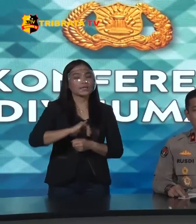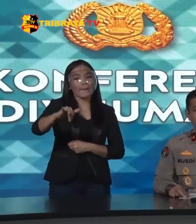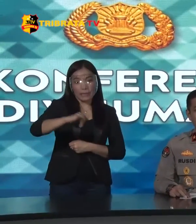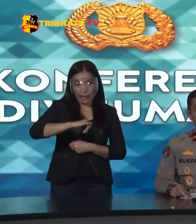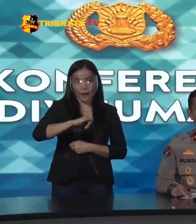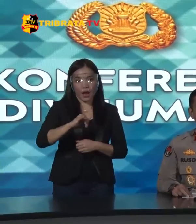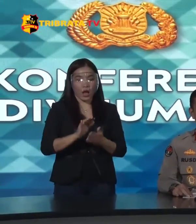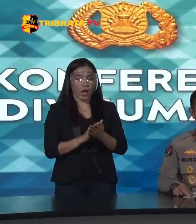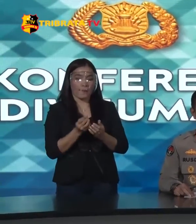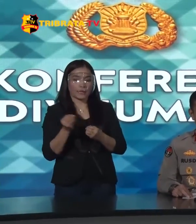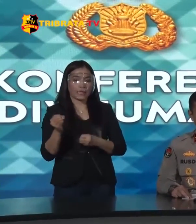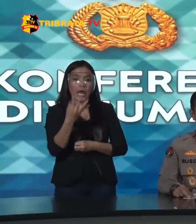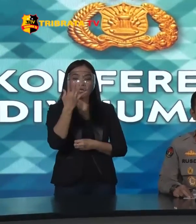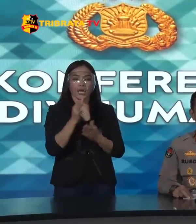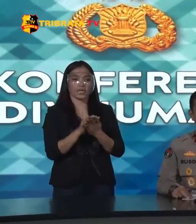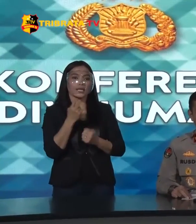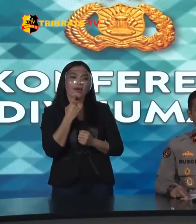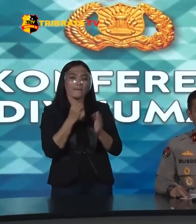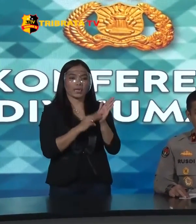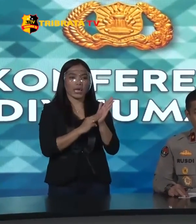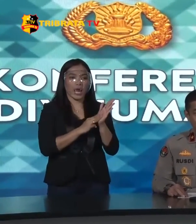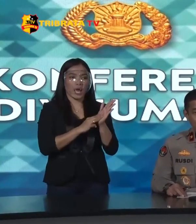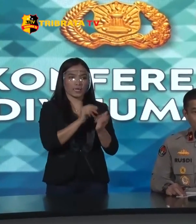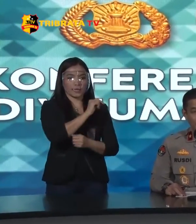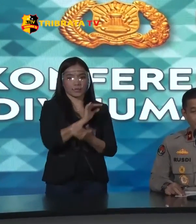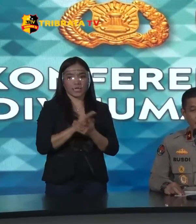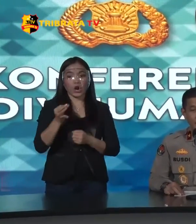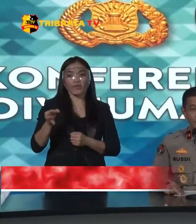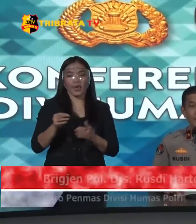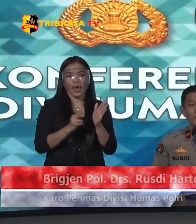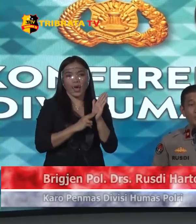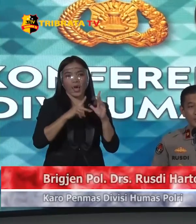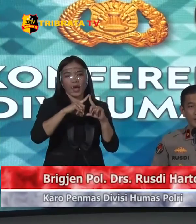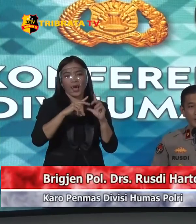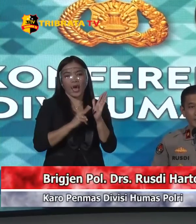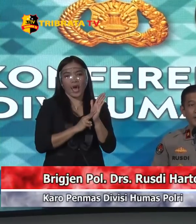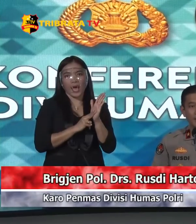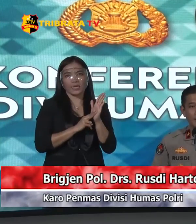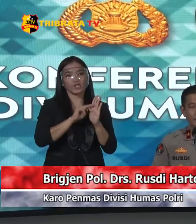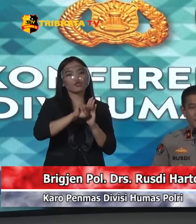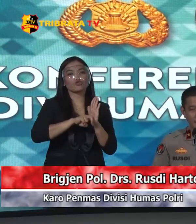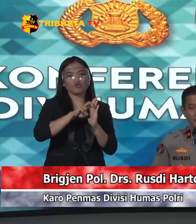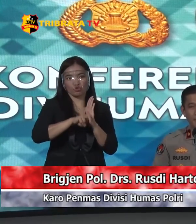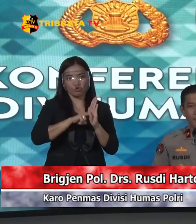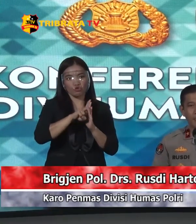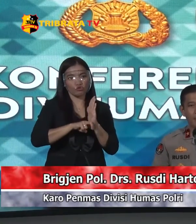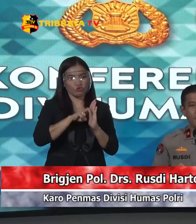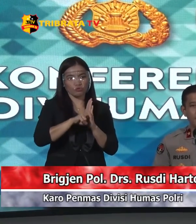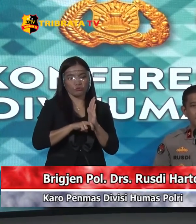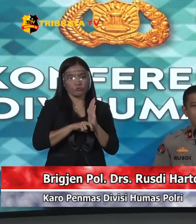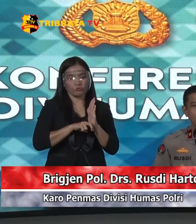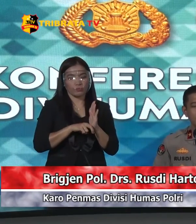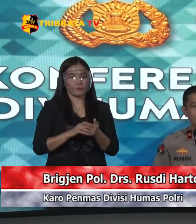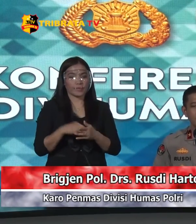Kasus Nganjuk KPK Bersama dengan Barreskrim Kita tunggu saja Termasuk mengenai